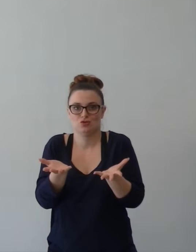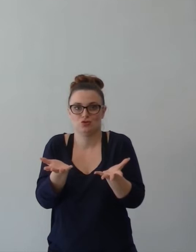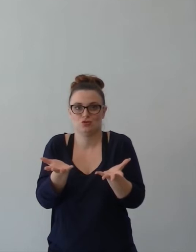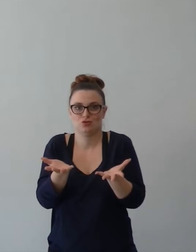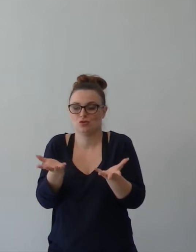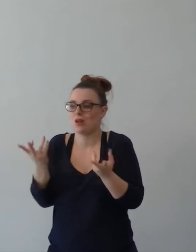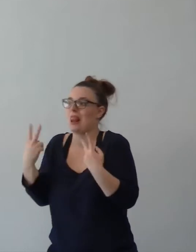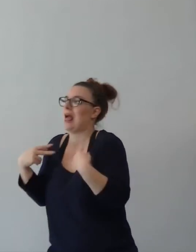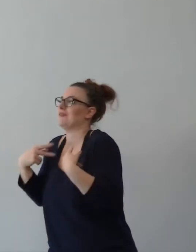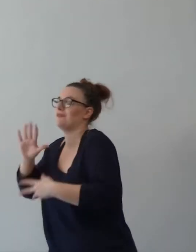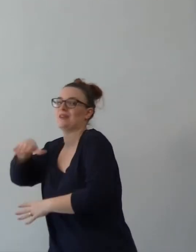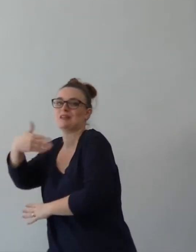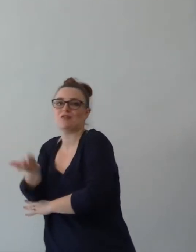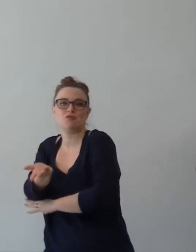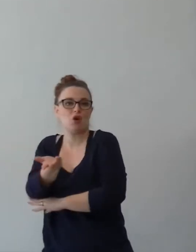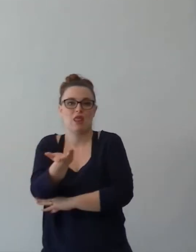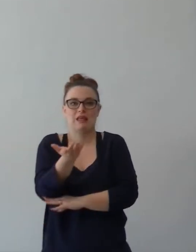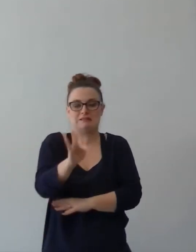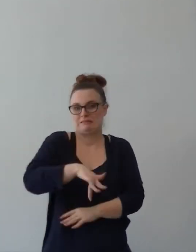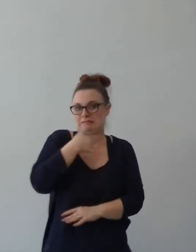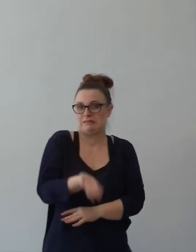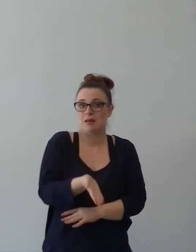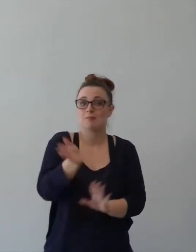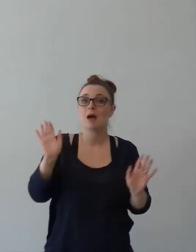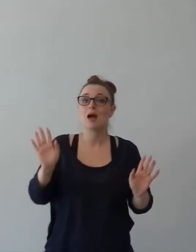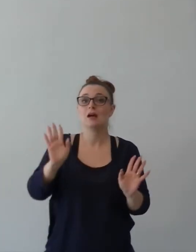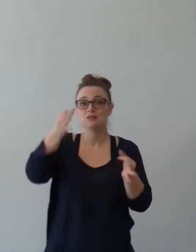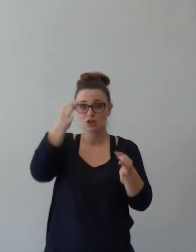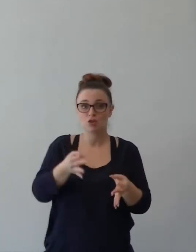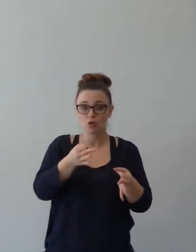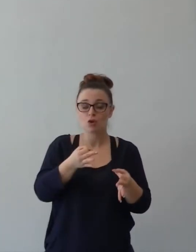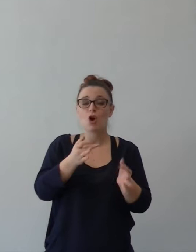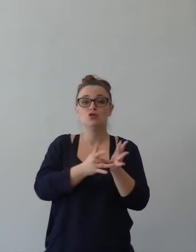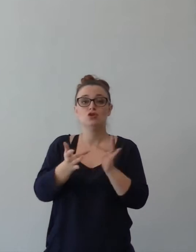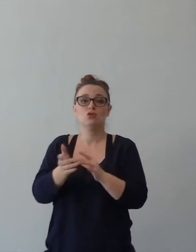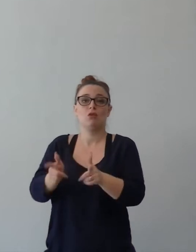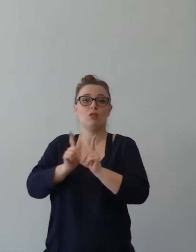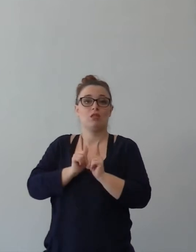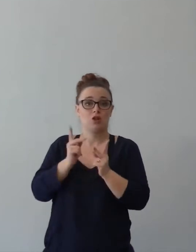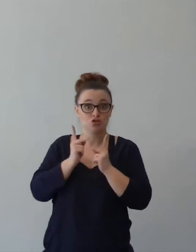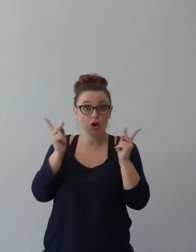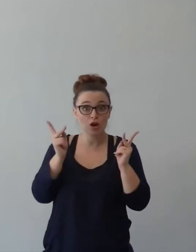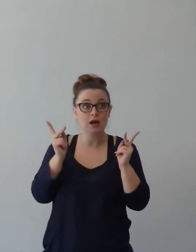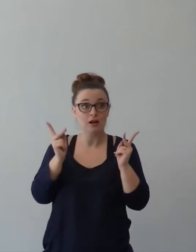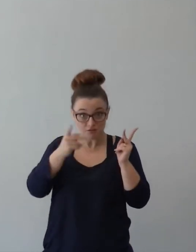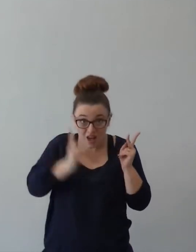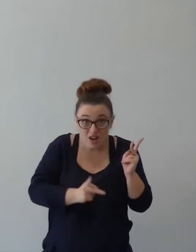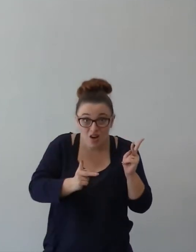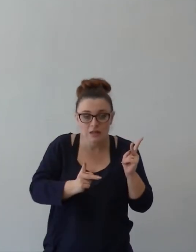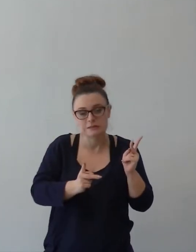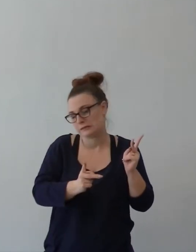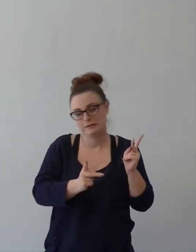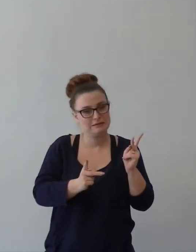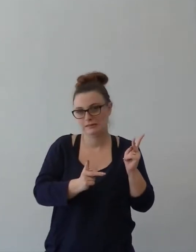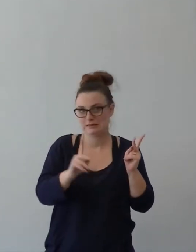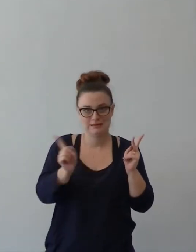troverai, fa schifo la vita, ma nel Signore troverai la gioia. È vero così? Direi proprio